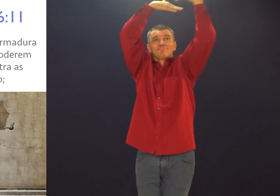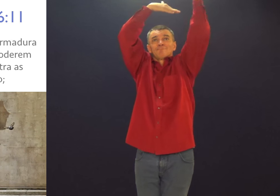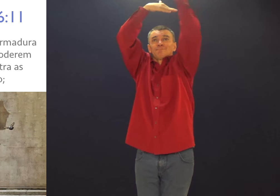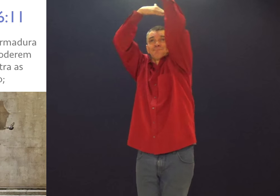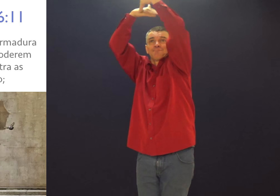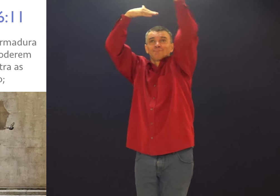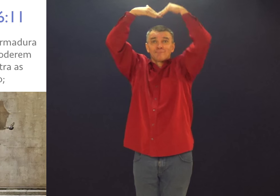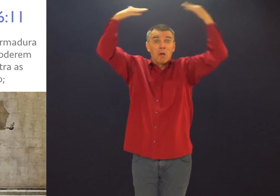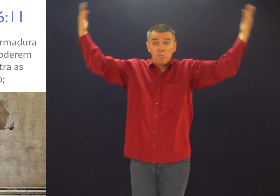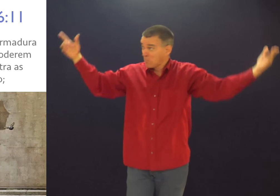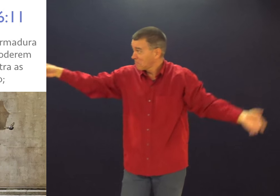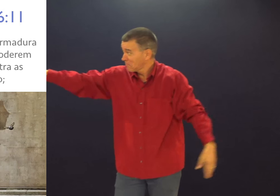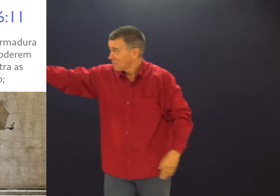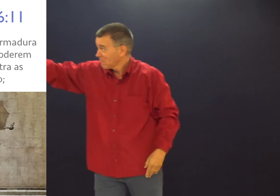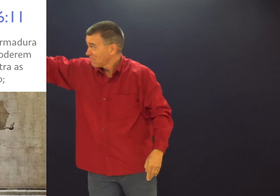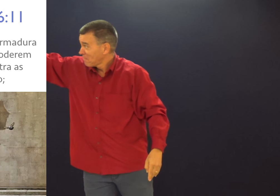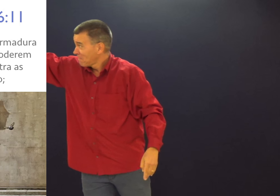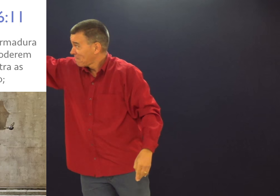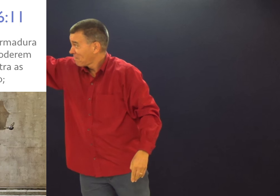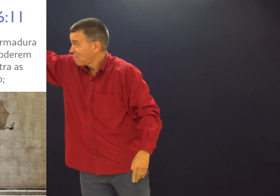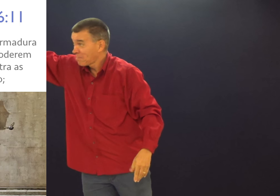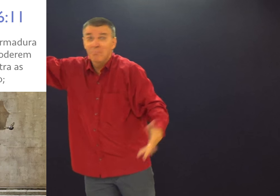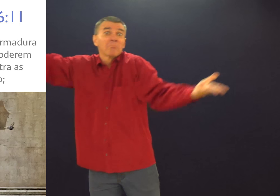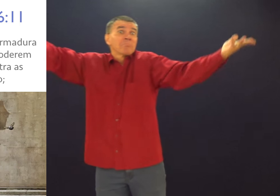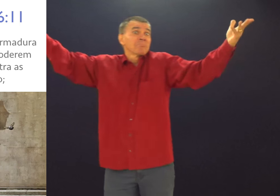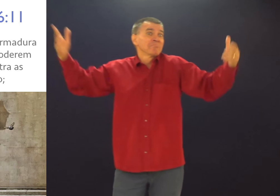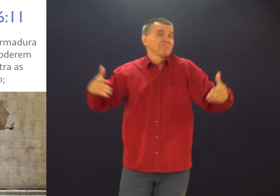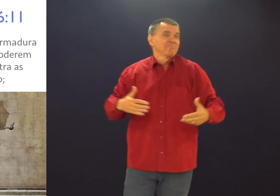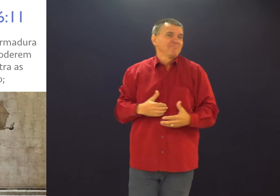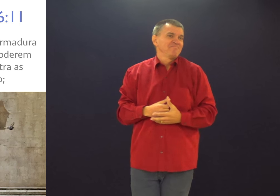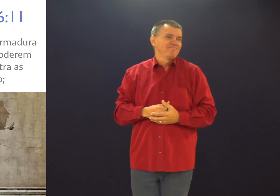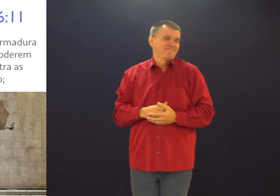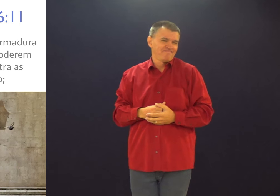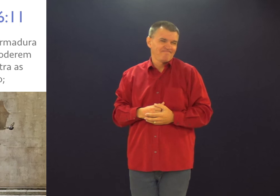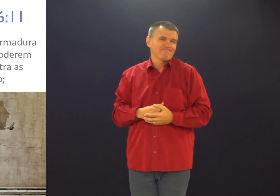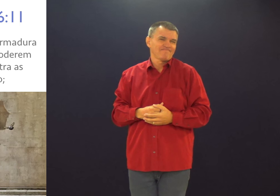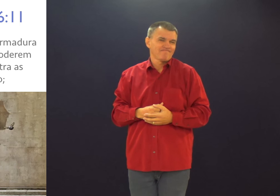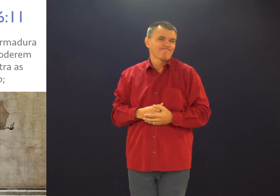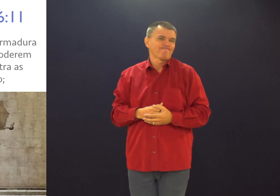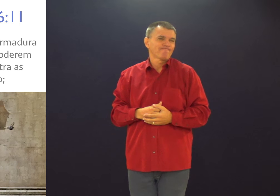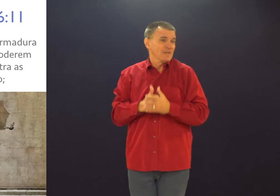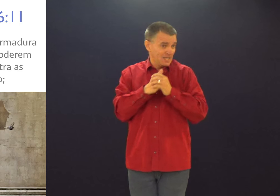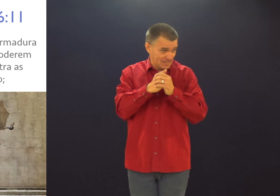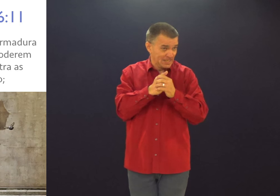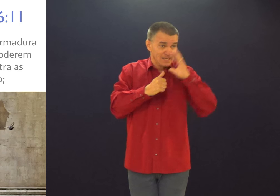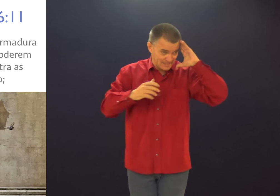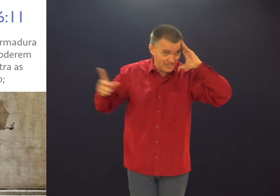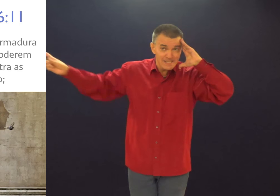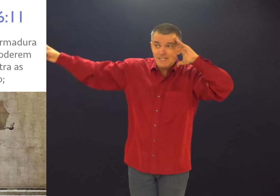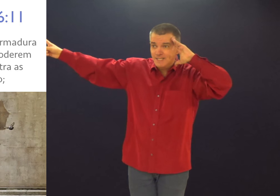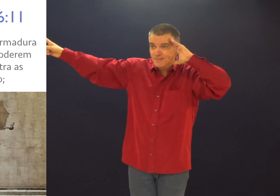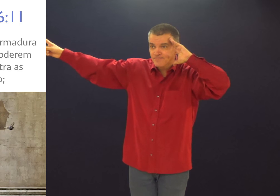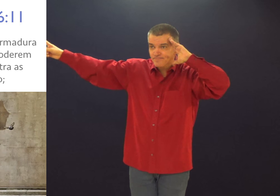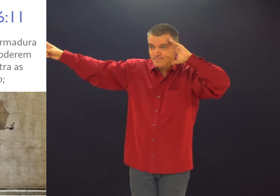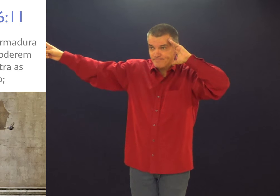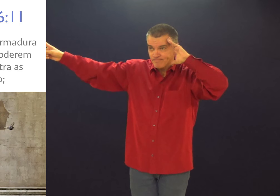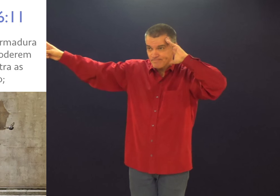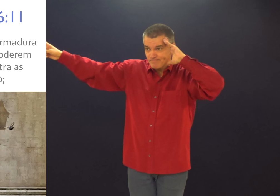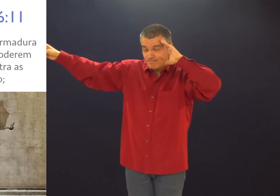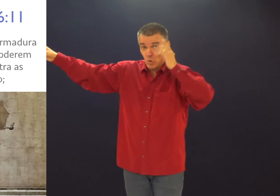meio que uma muralha, uma bolha. As coisas não vão te, não vão chegar para você. Vocês não entendem isso.